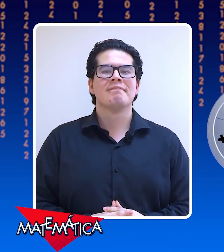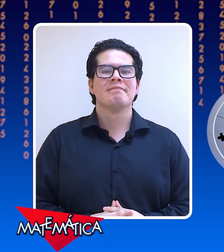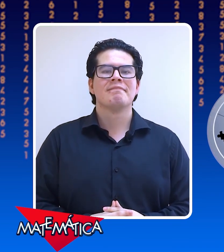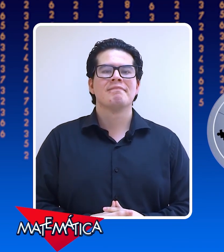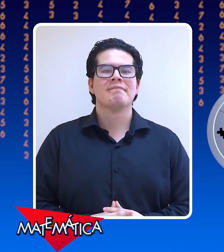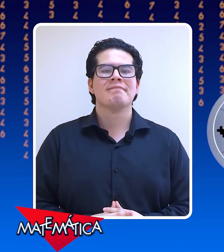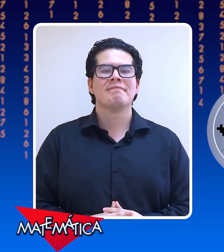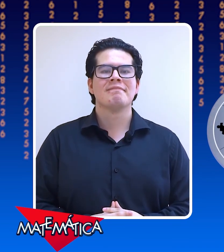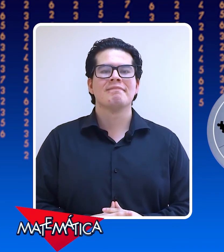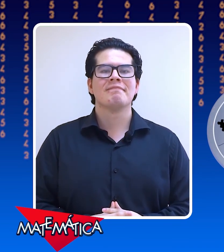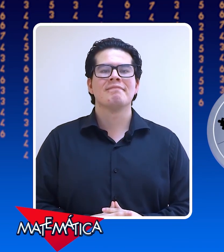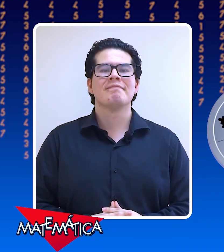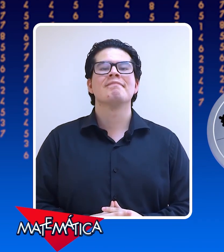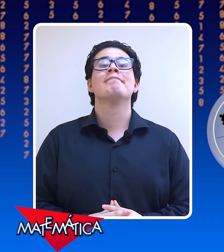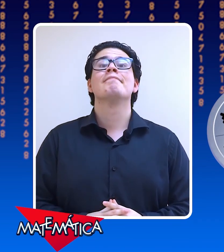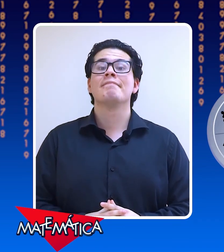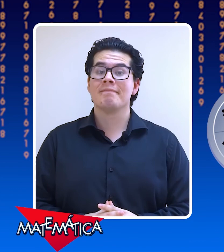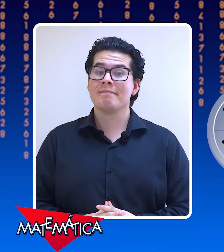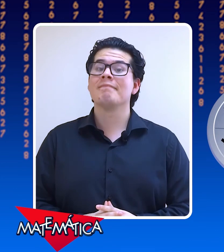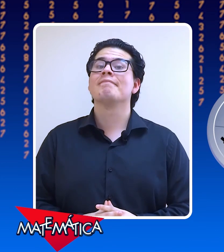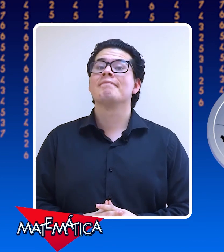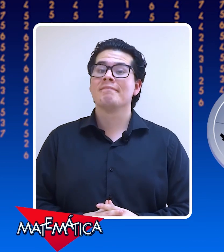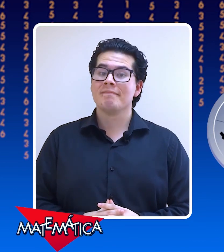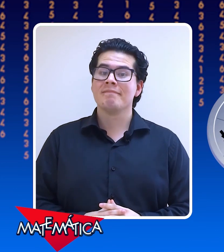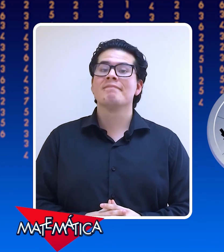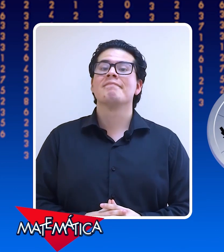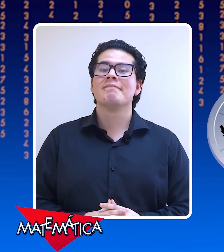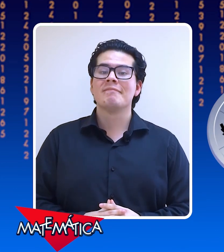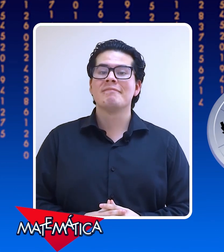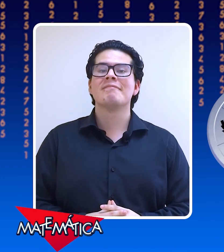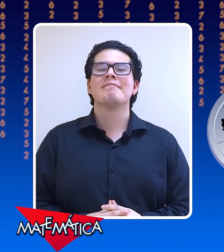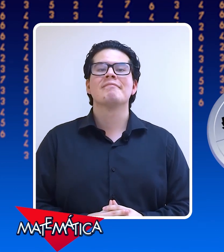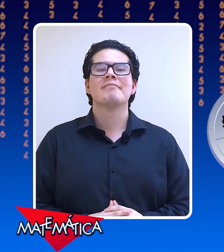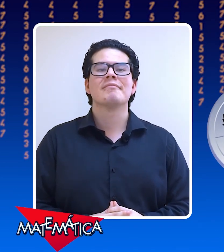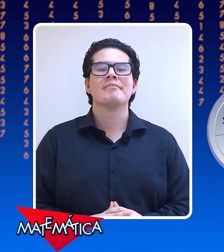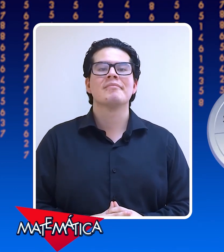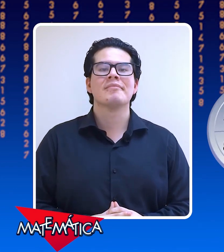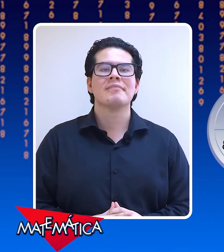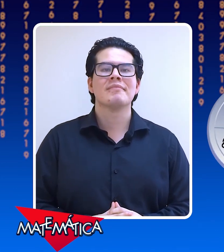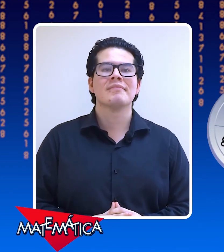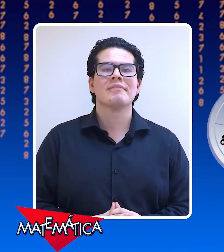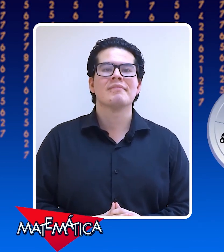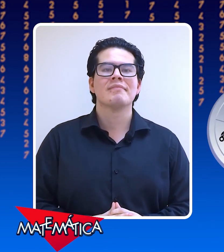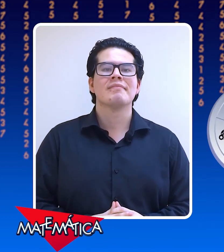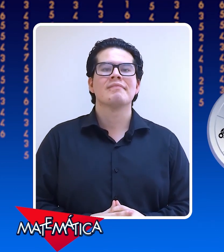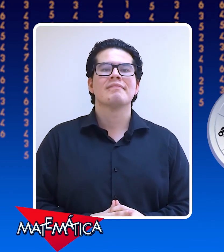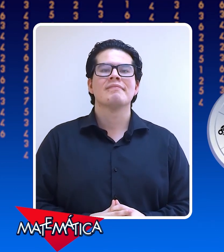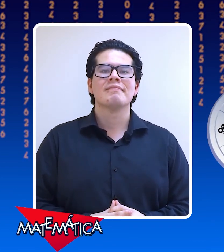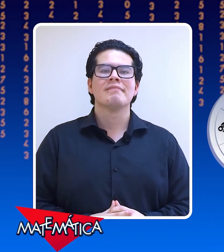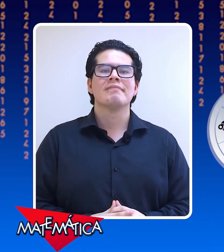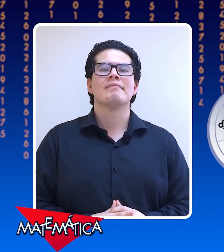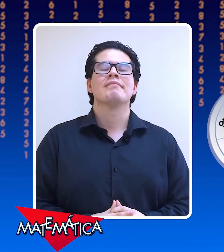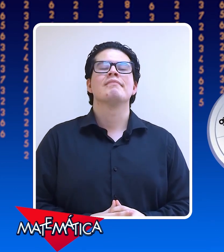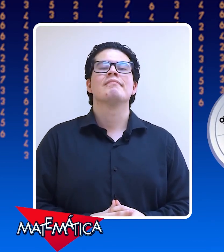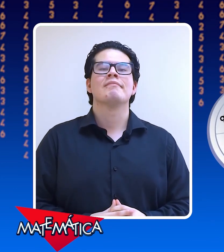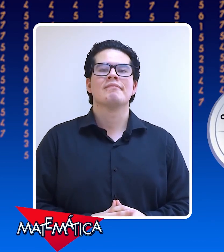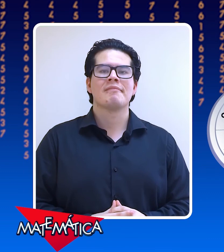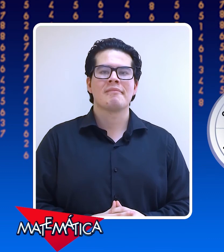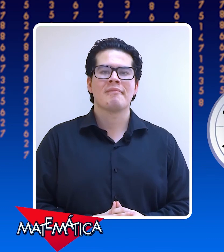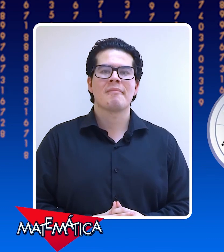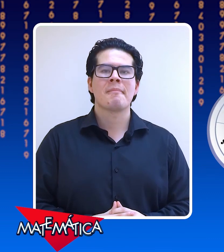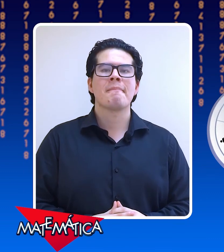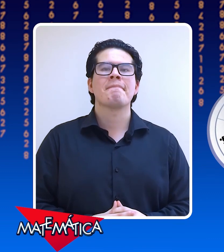ejemplos de nuestra vida cotidiana pero para reforzar todos nuestros conocimientos aprendidos en el programa de hoy ¿qué podemos hacer?